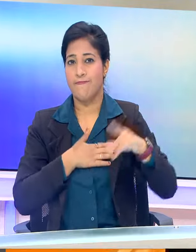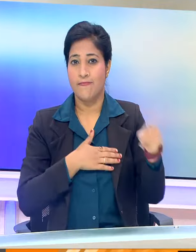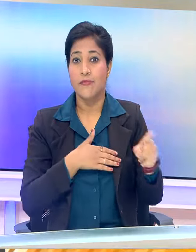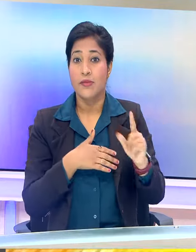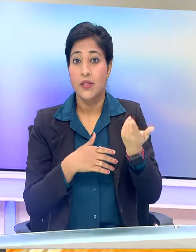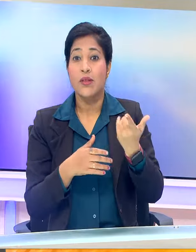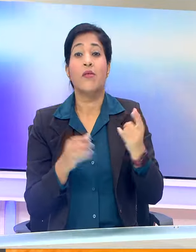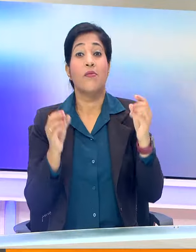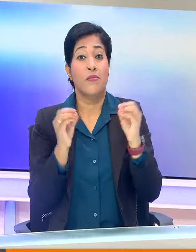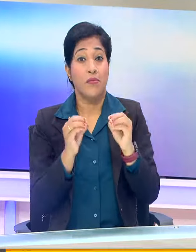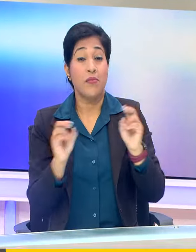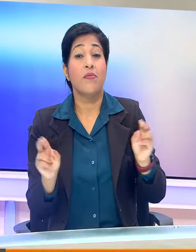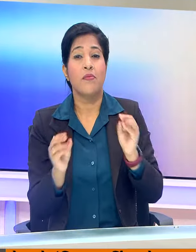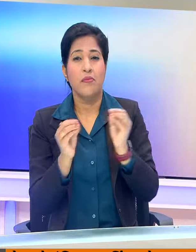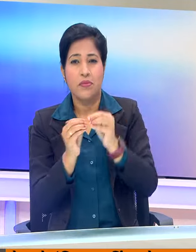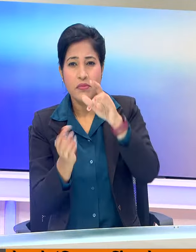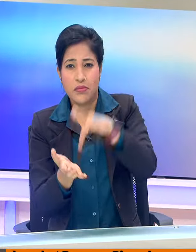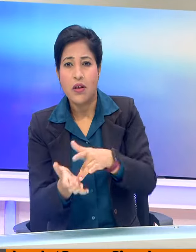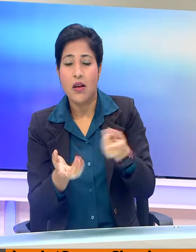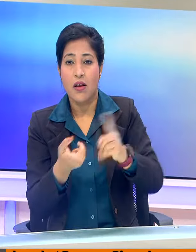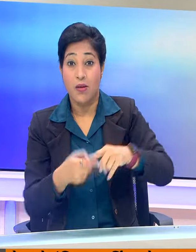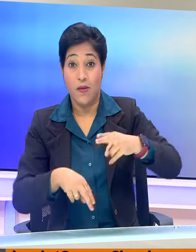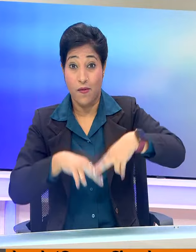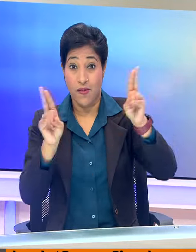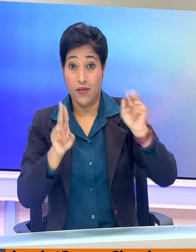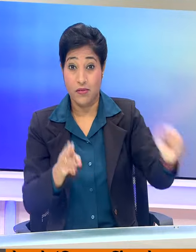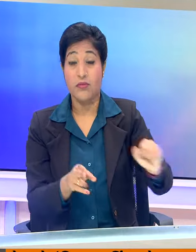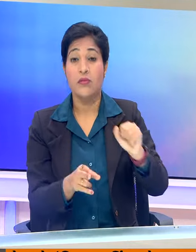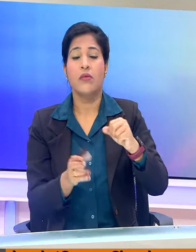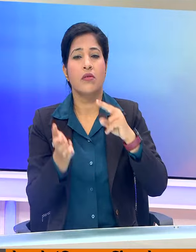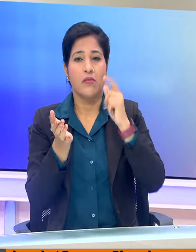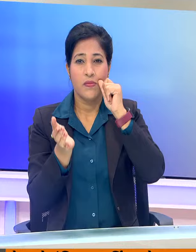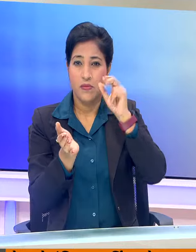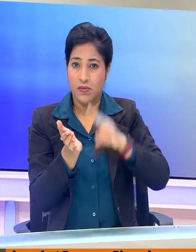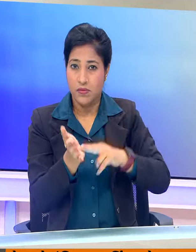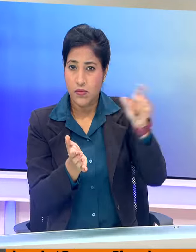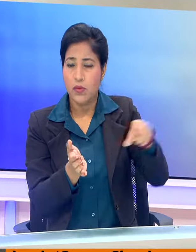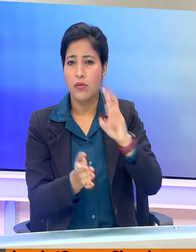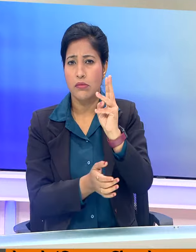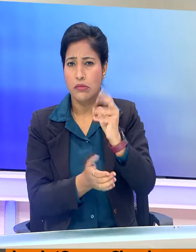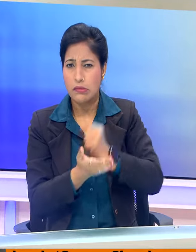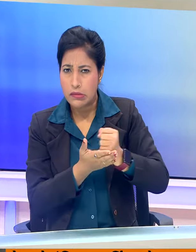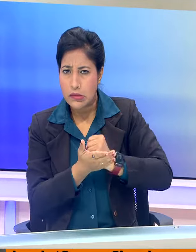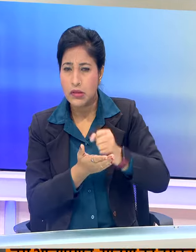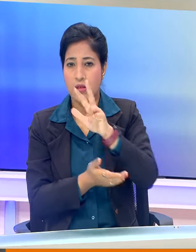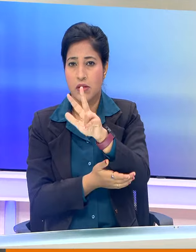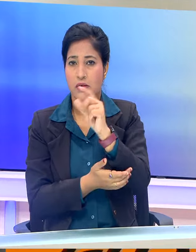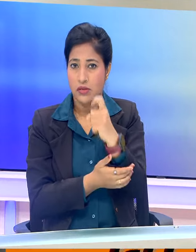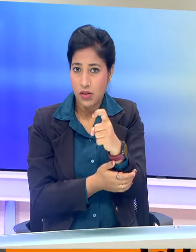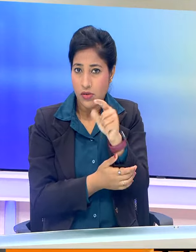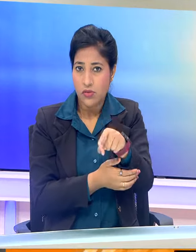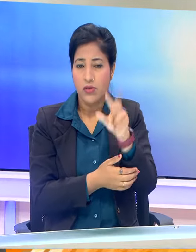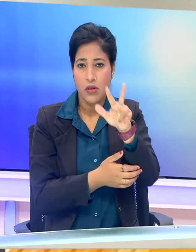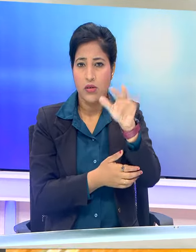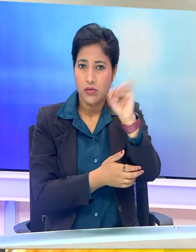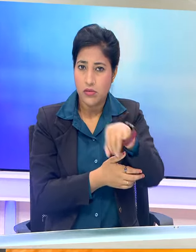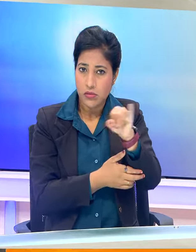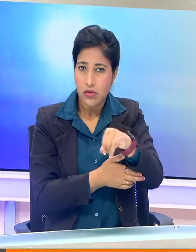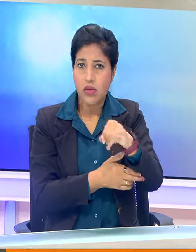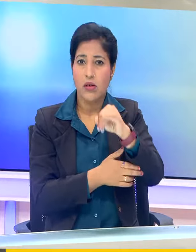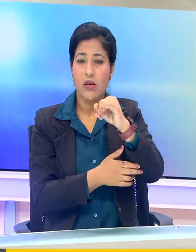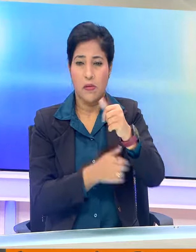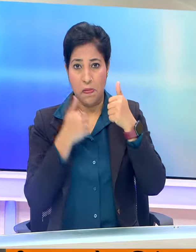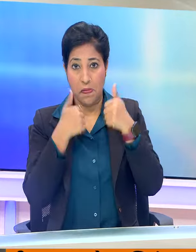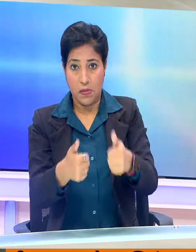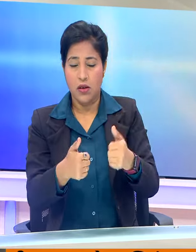ब्रिसल्स में हुए डाइमंड लीग फाइनल में नीरच ने अपने तीसरे प्रयास में 87.86 मीटर का